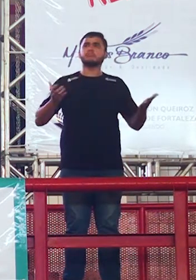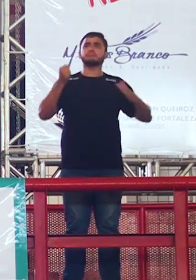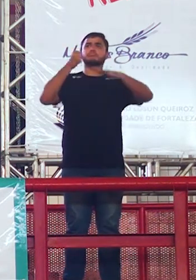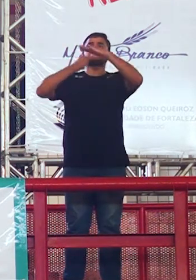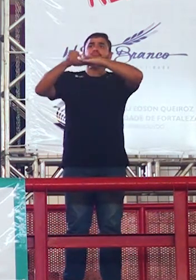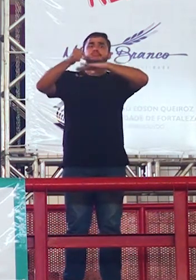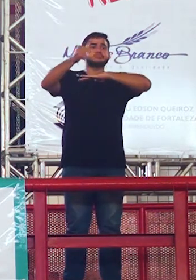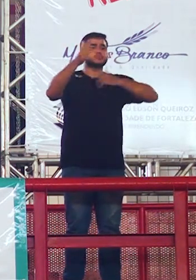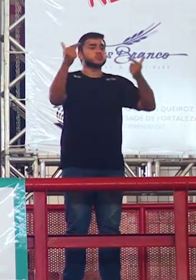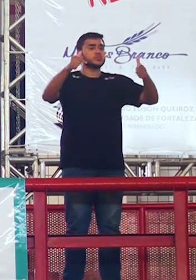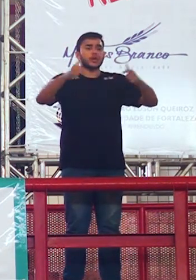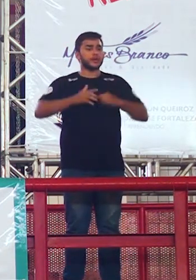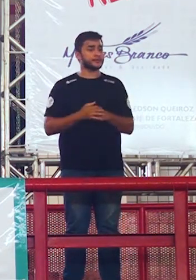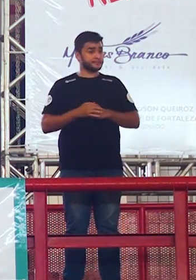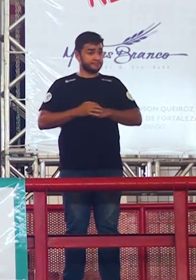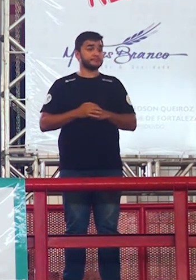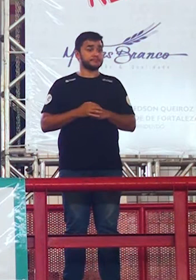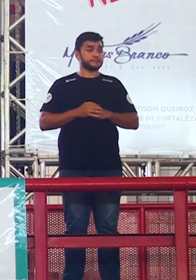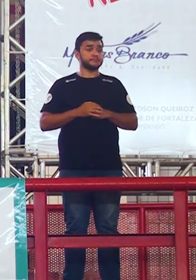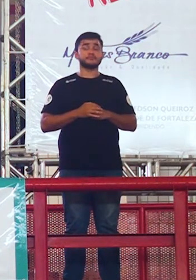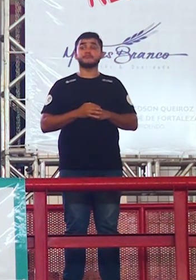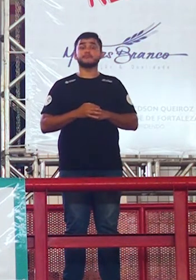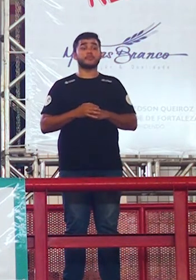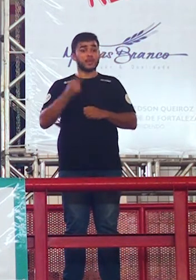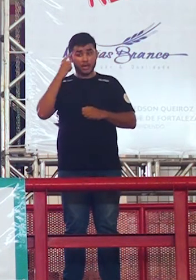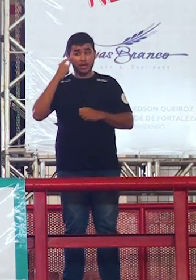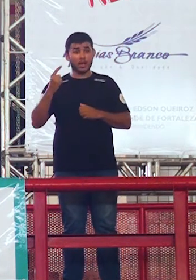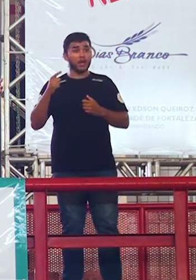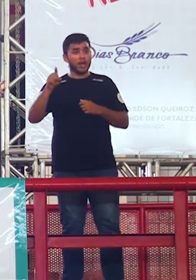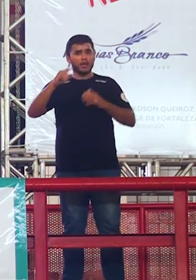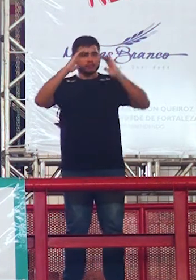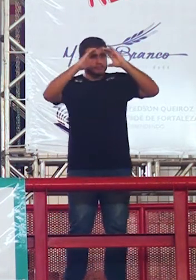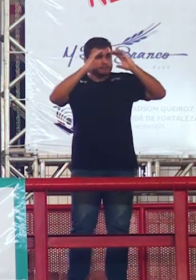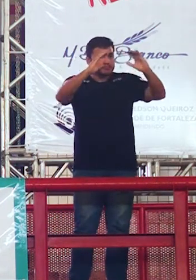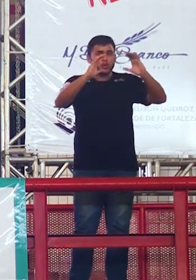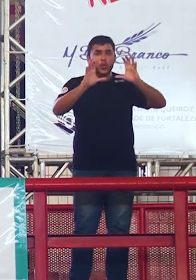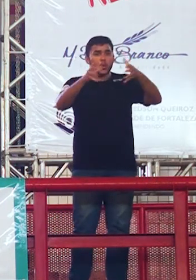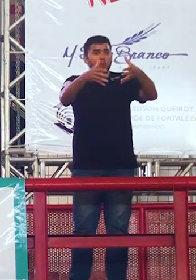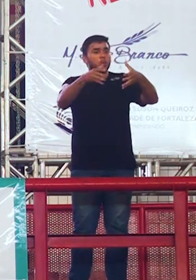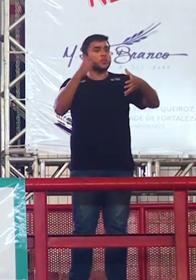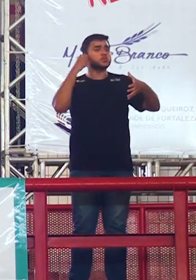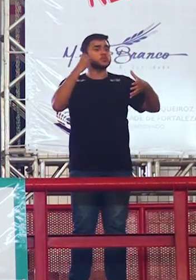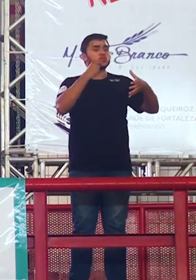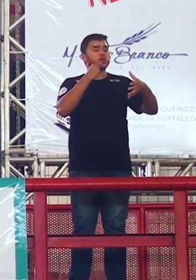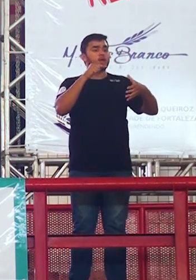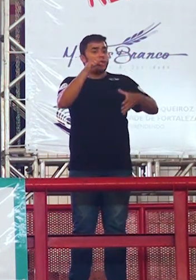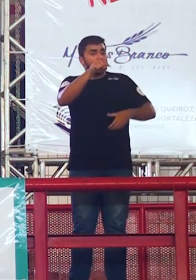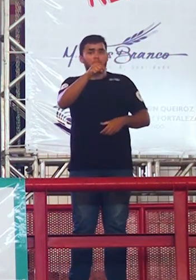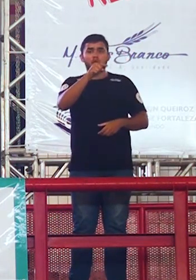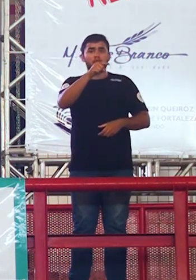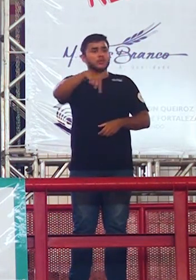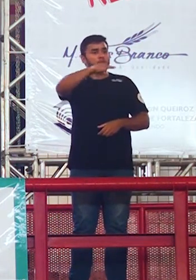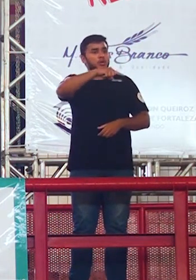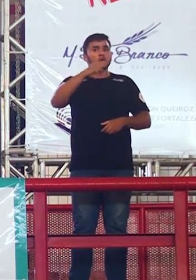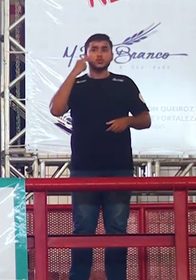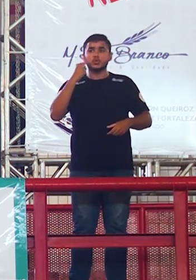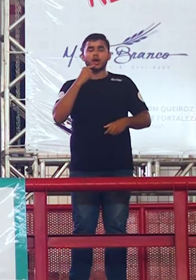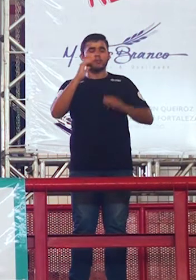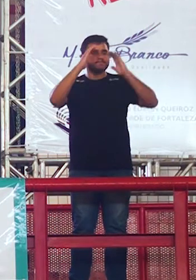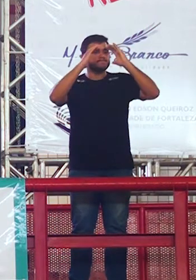não temos isso se chama respeito a uma minoria os nossos surdos